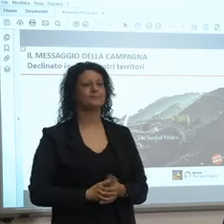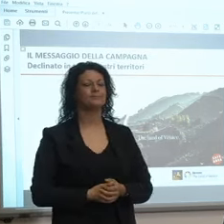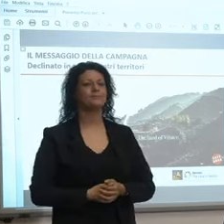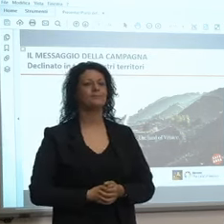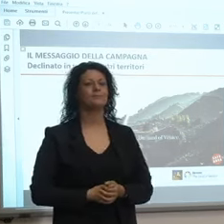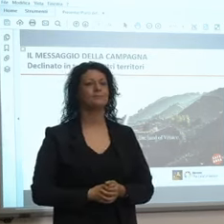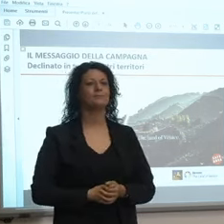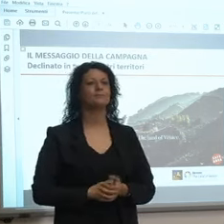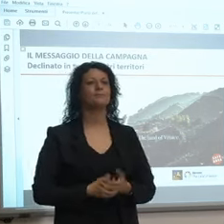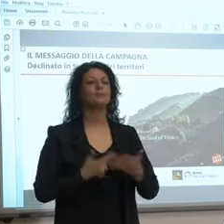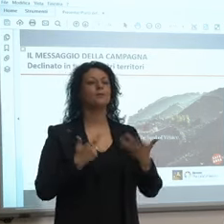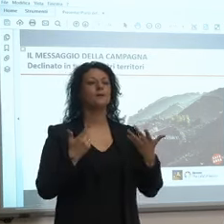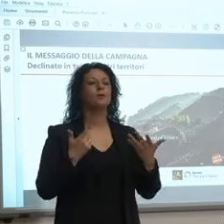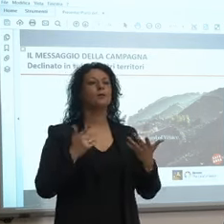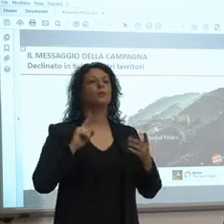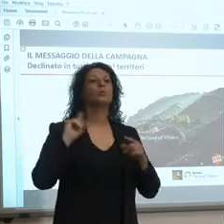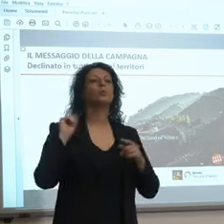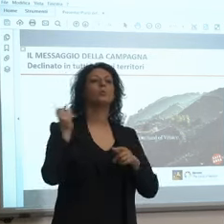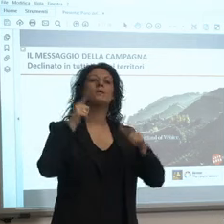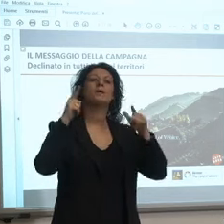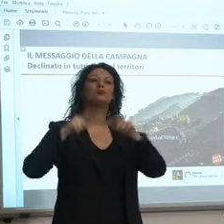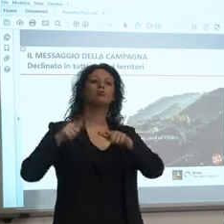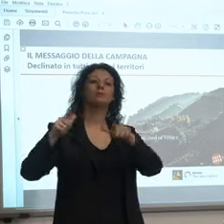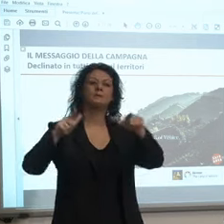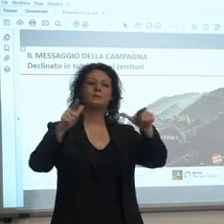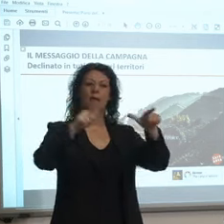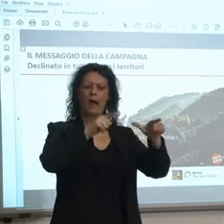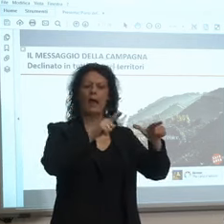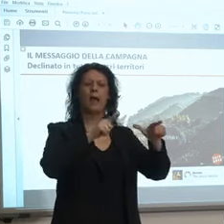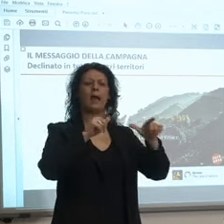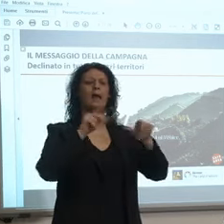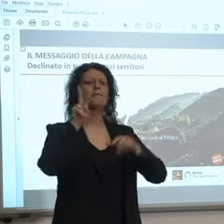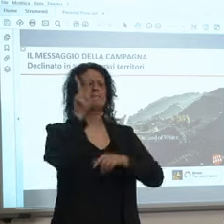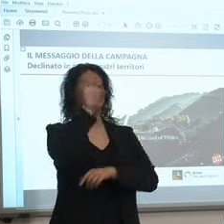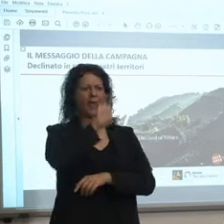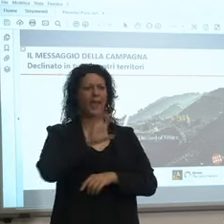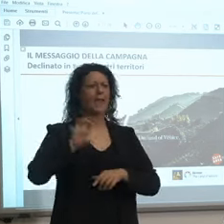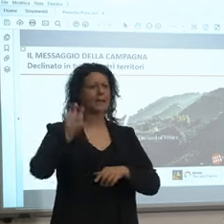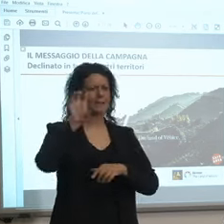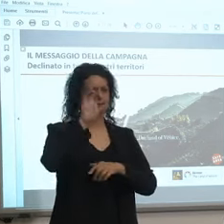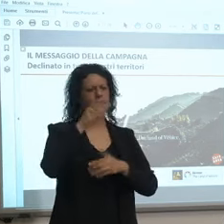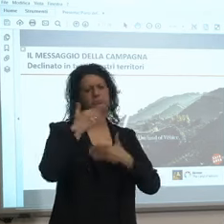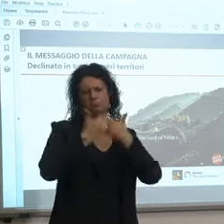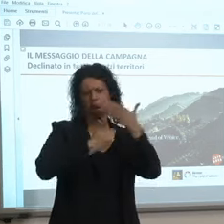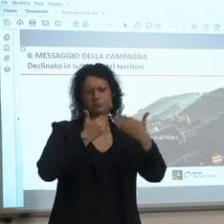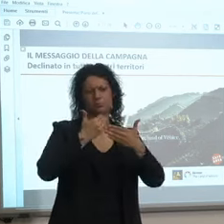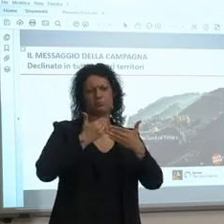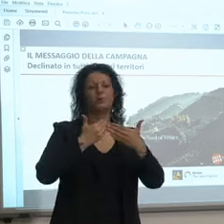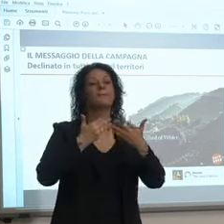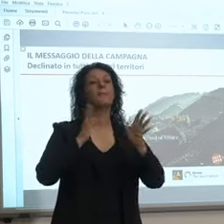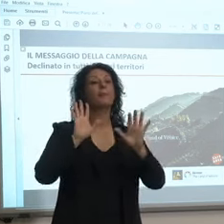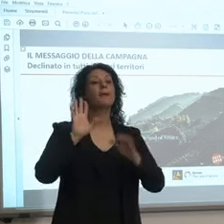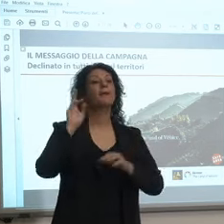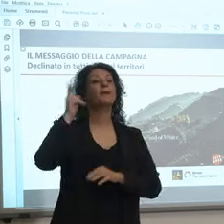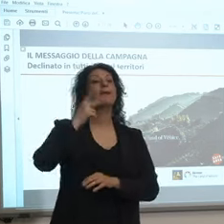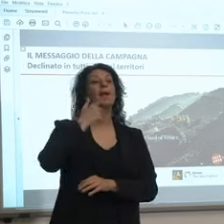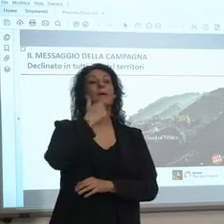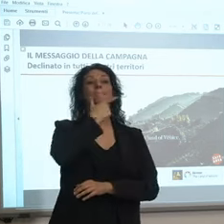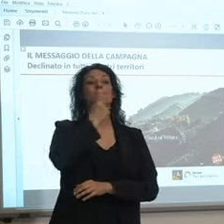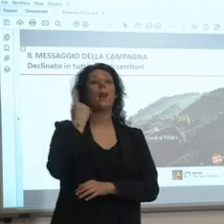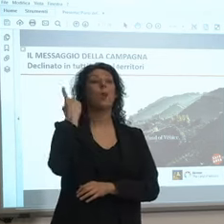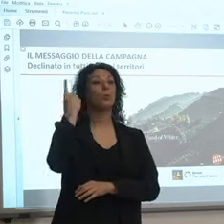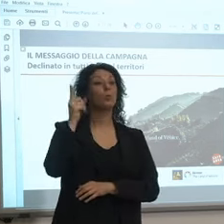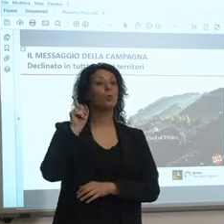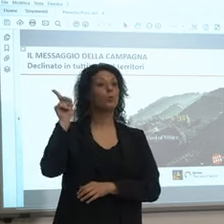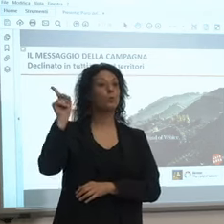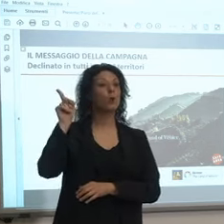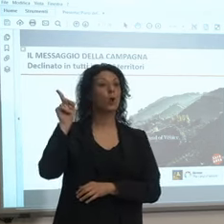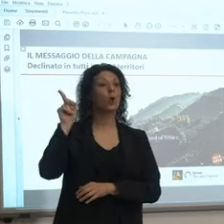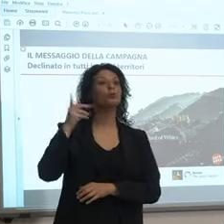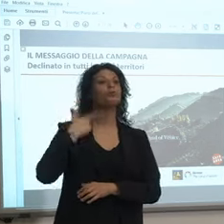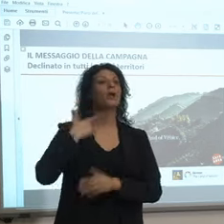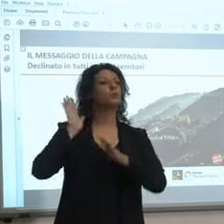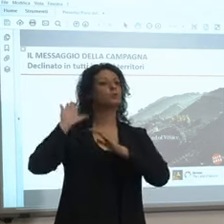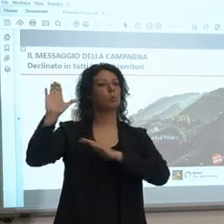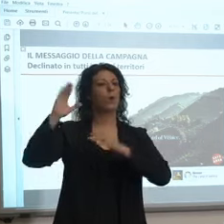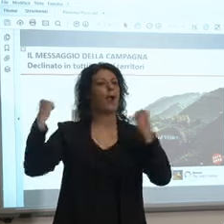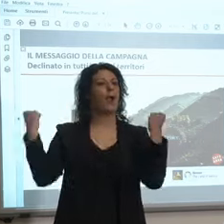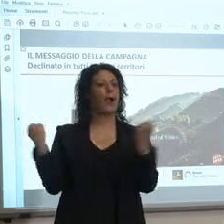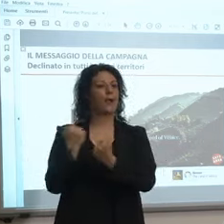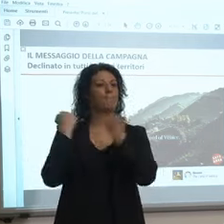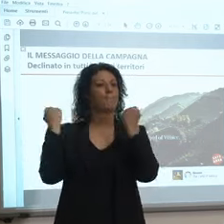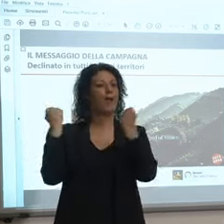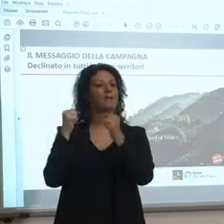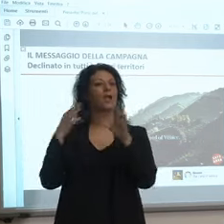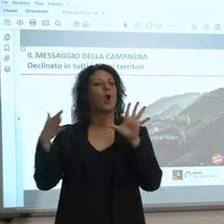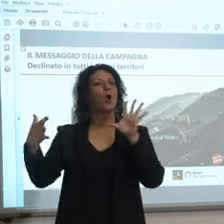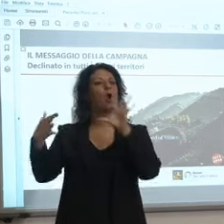l'unica è Belluno però Belluno sta già facendo la propria campagna con the mountain of Venice quindi loro sono già